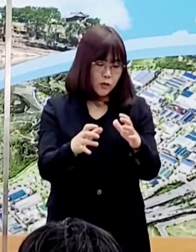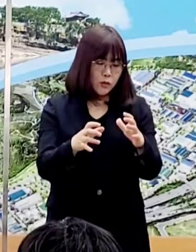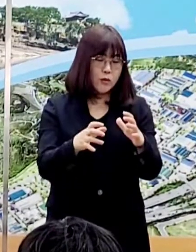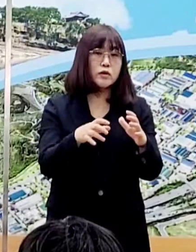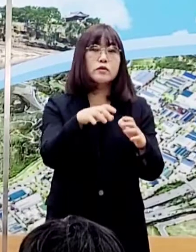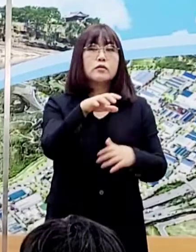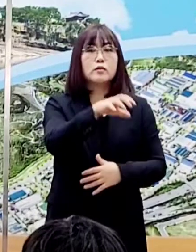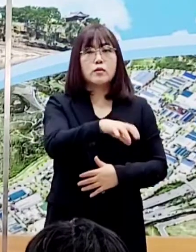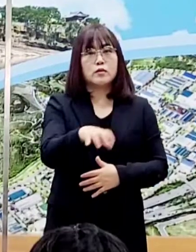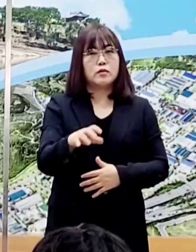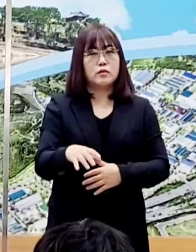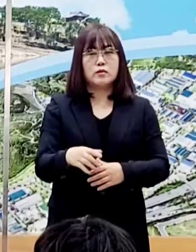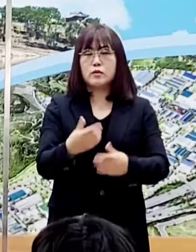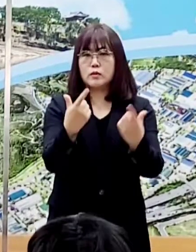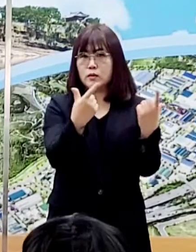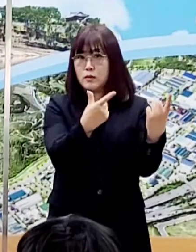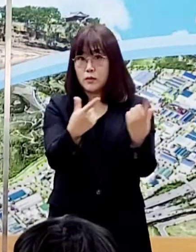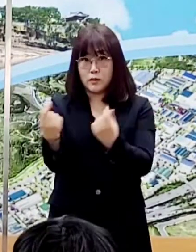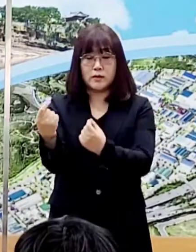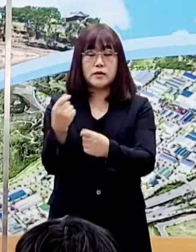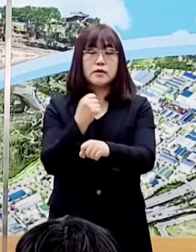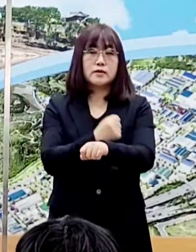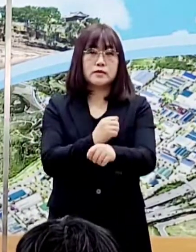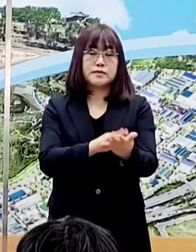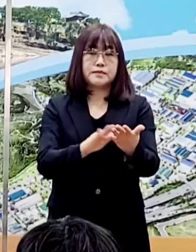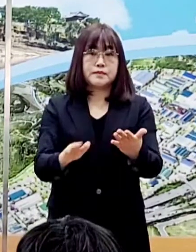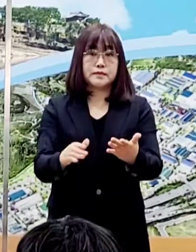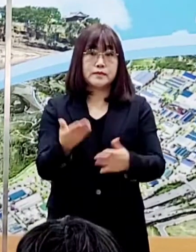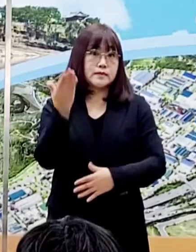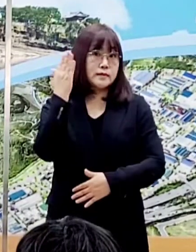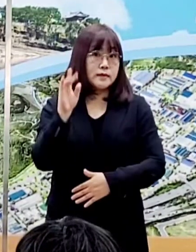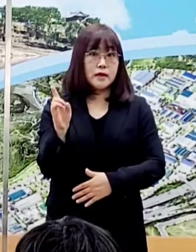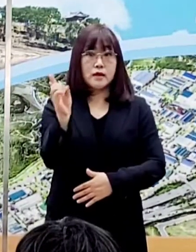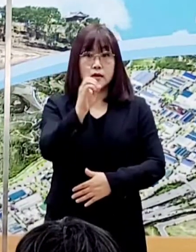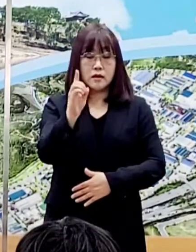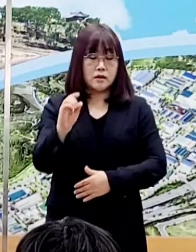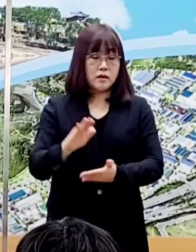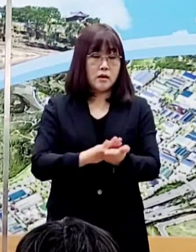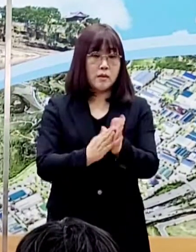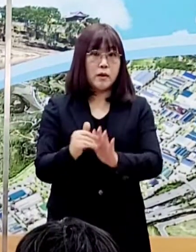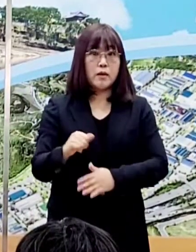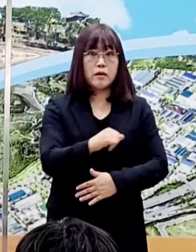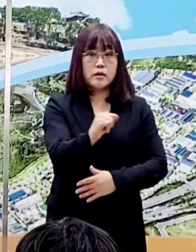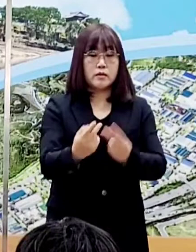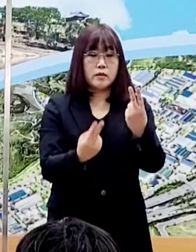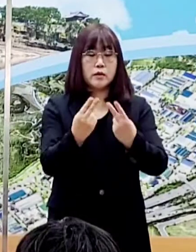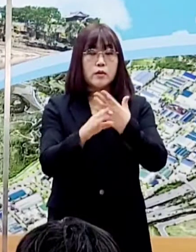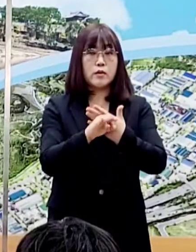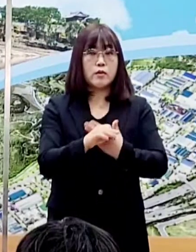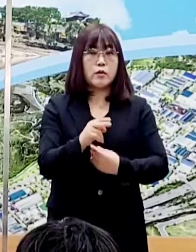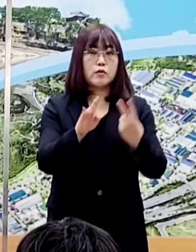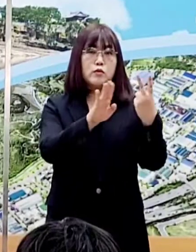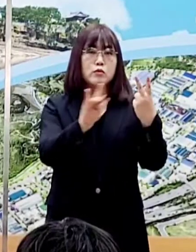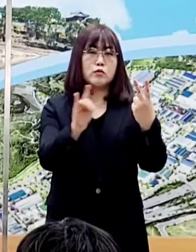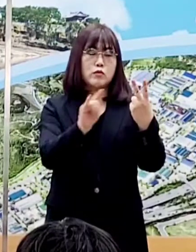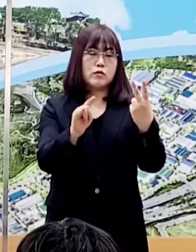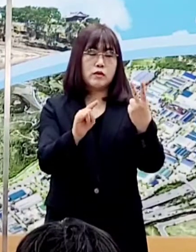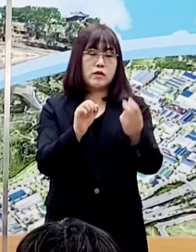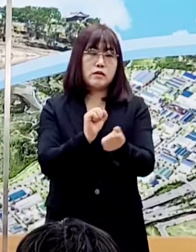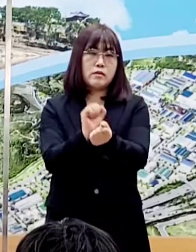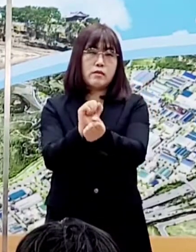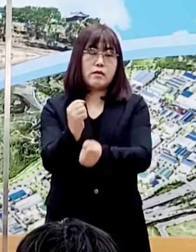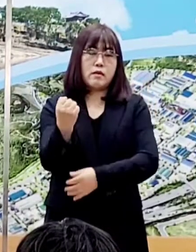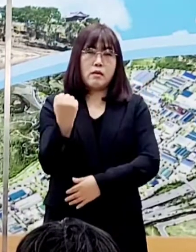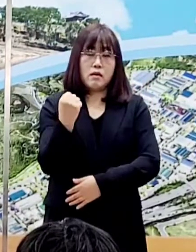예외 없이 적용됩니다. 최근 델타 변이에 비교해서 2배 이상 전파력이 강한